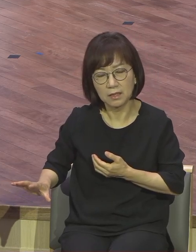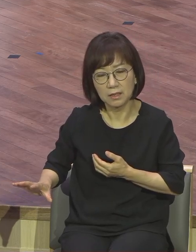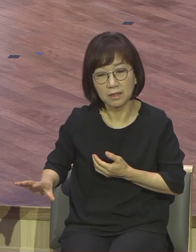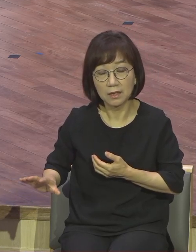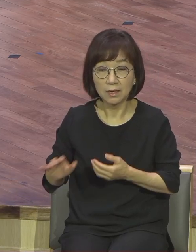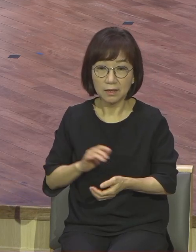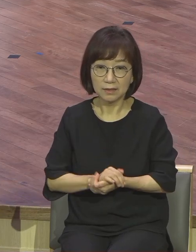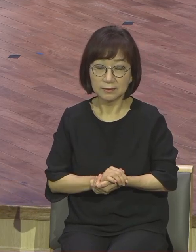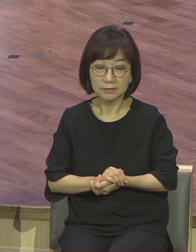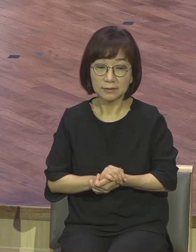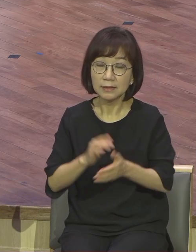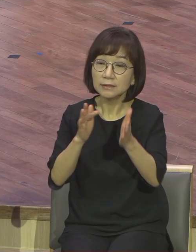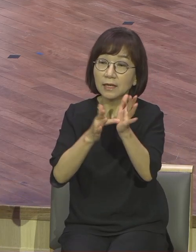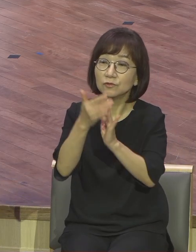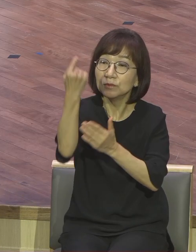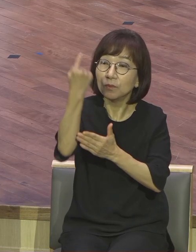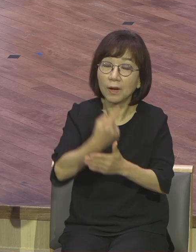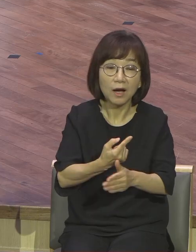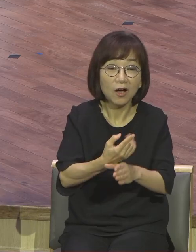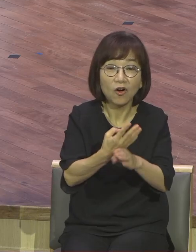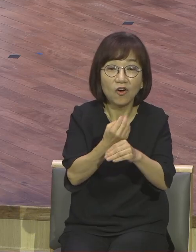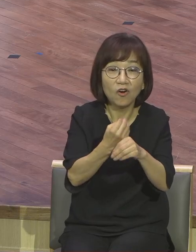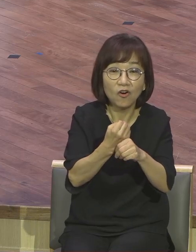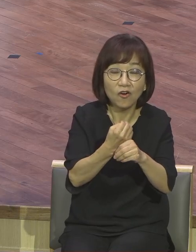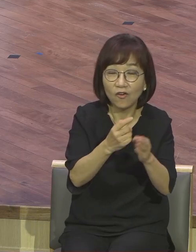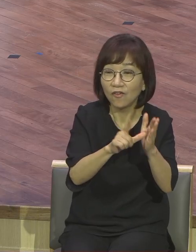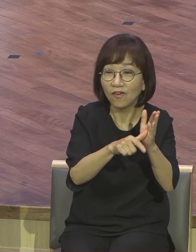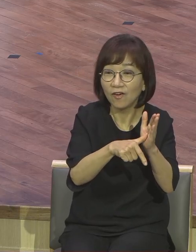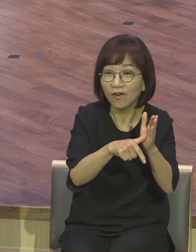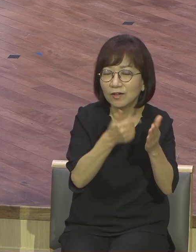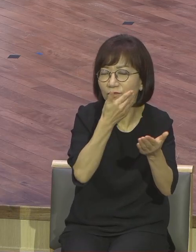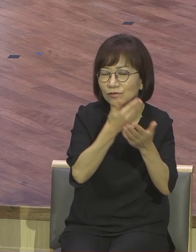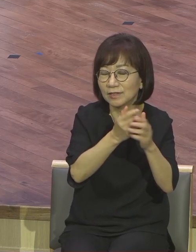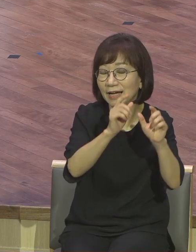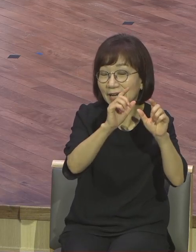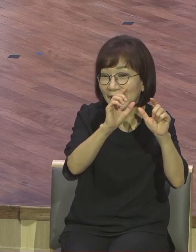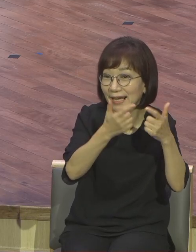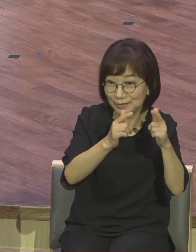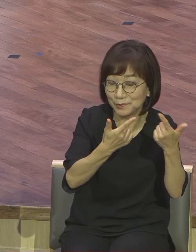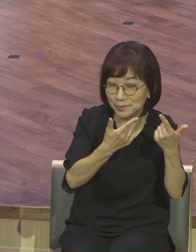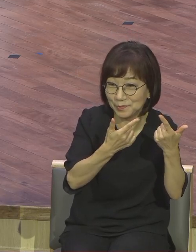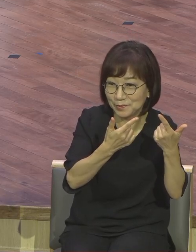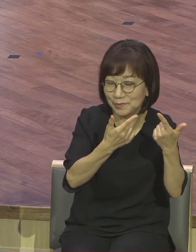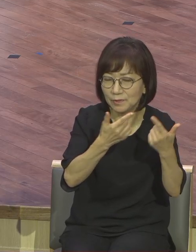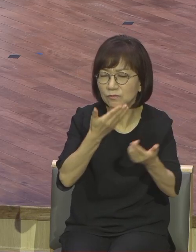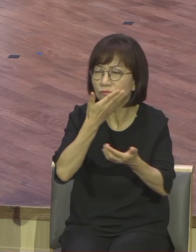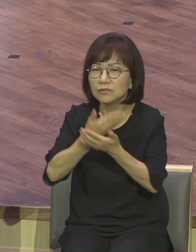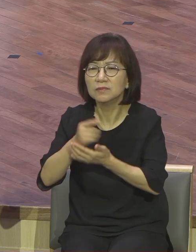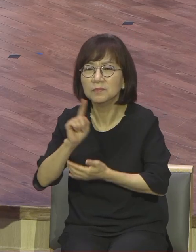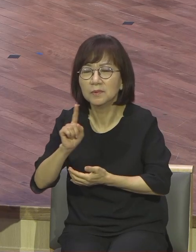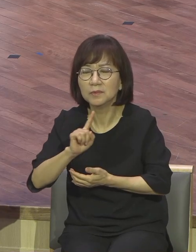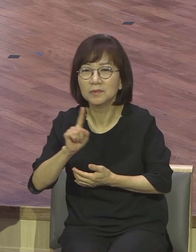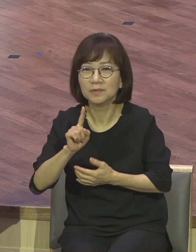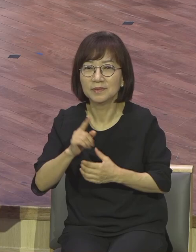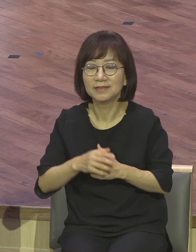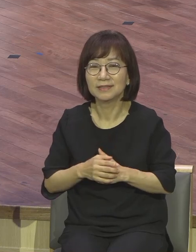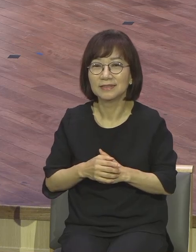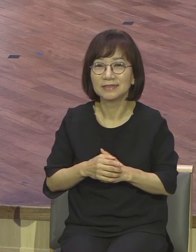언제 지구가 멸망하는가가 아니고 성령